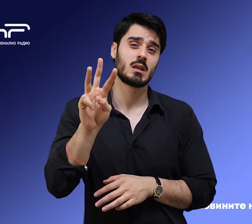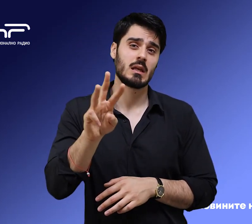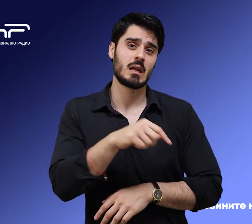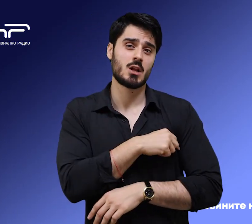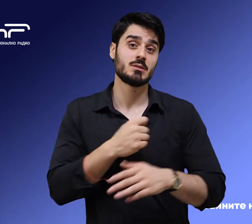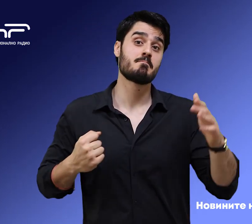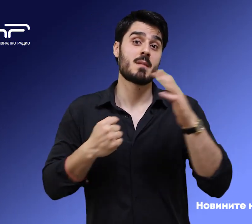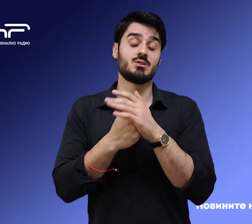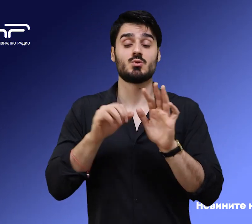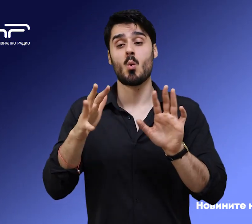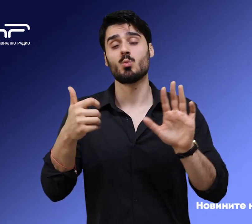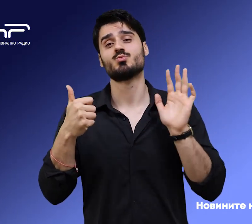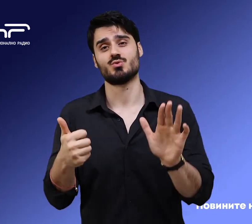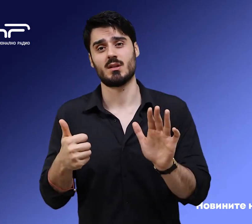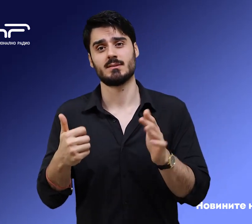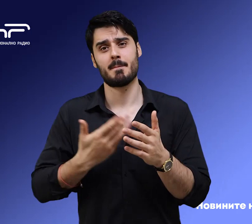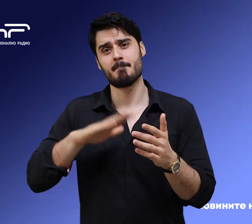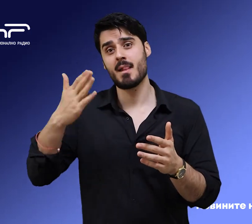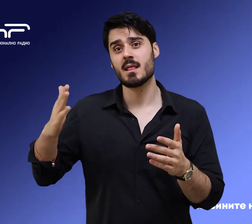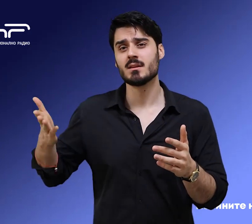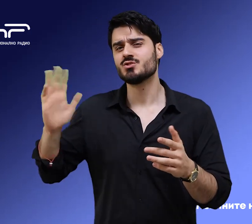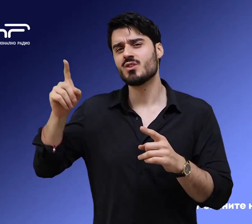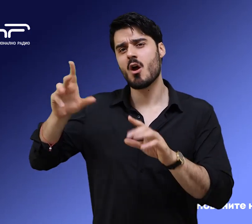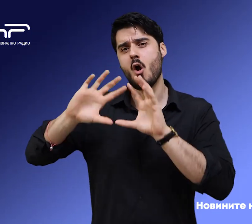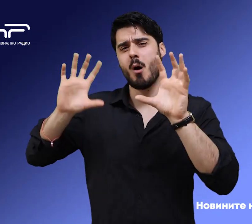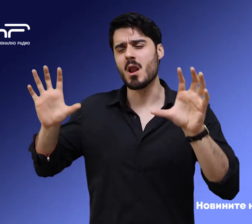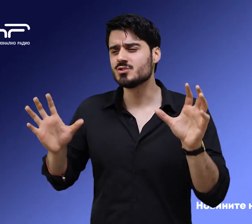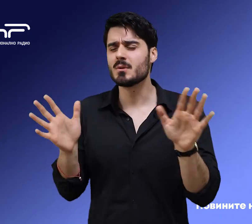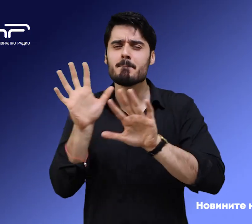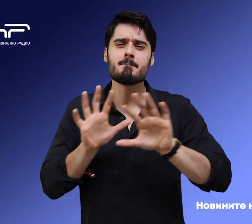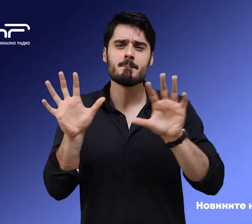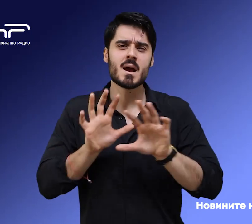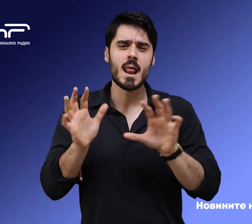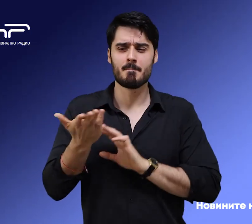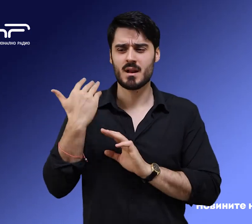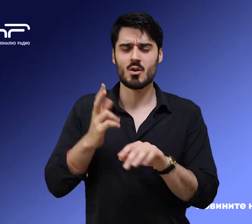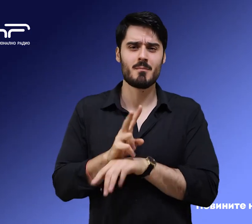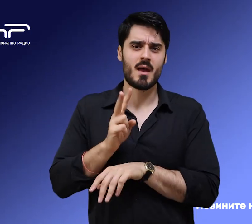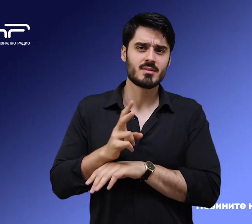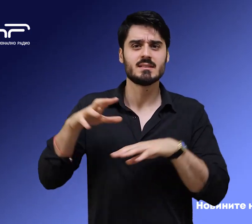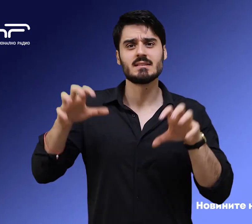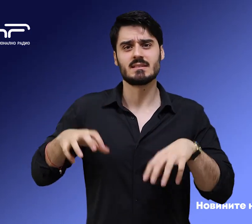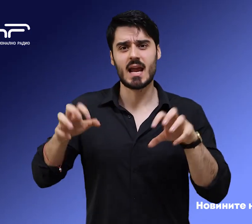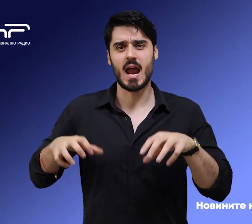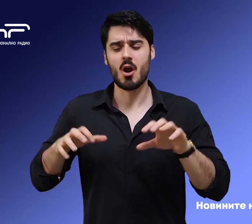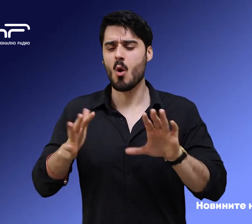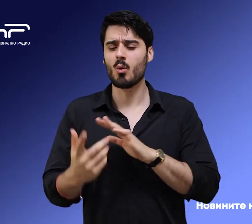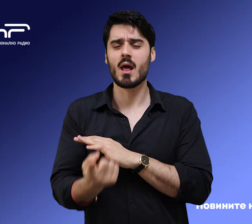Максимално около 6. Над пърнините утре ще е преди много облачно и мъгливо. Главно преди обяд с превелявания от сяг. Под около 1500